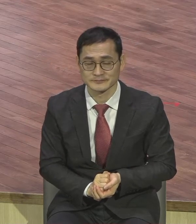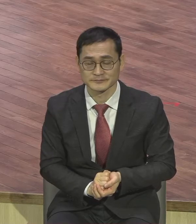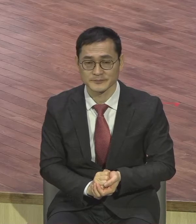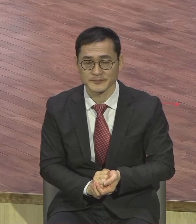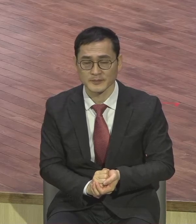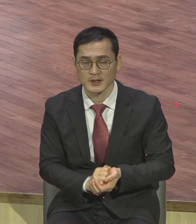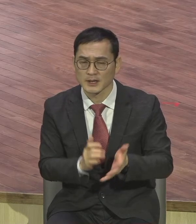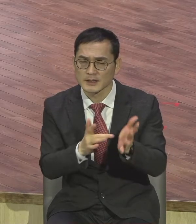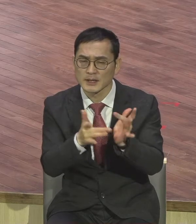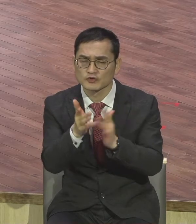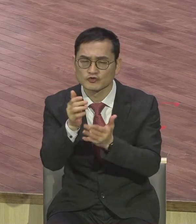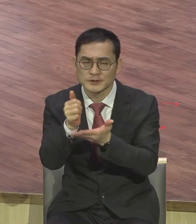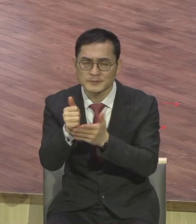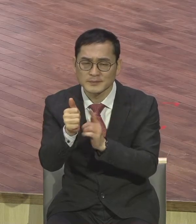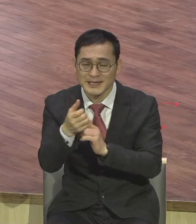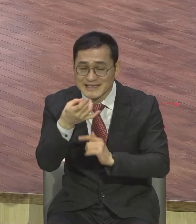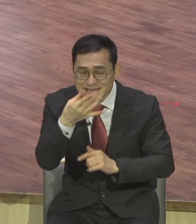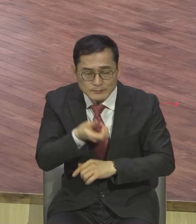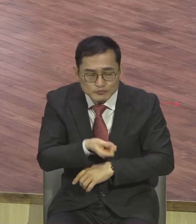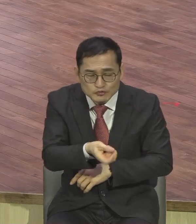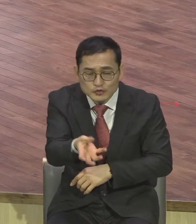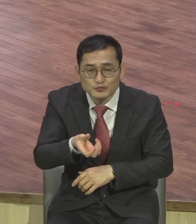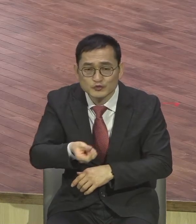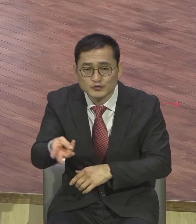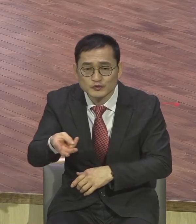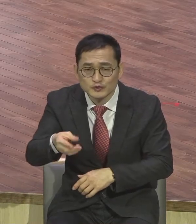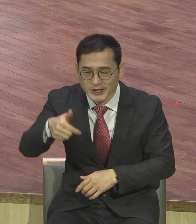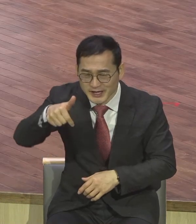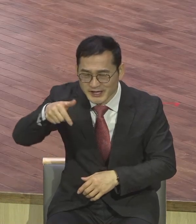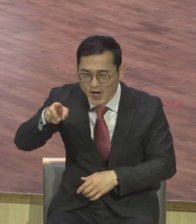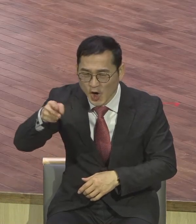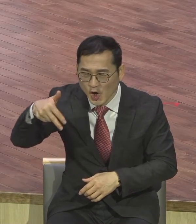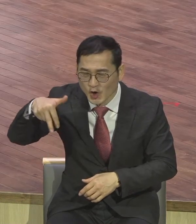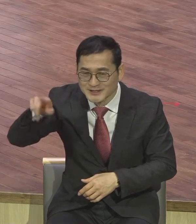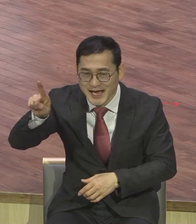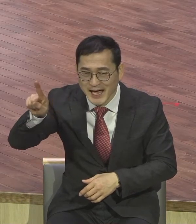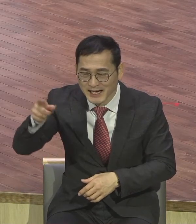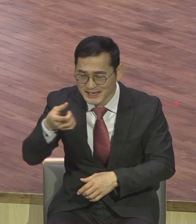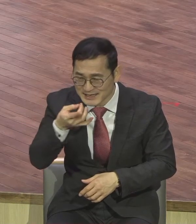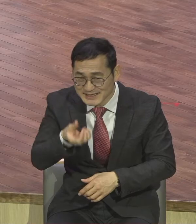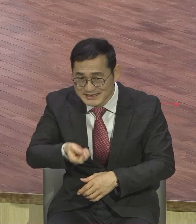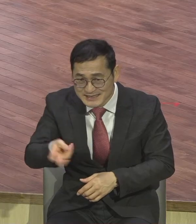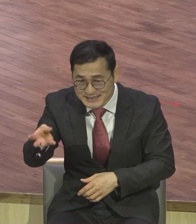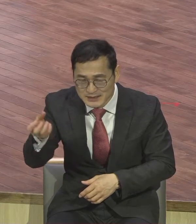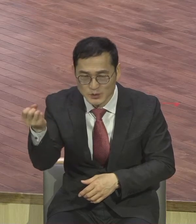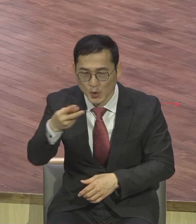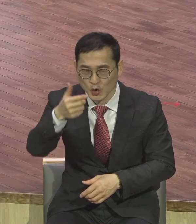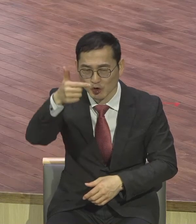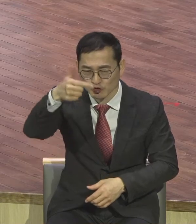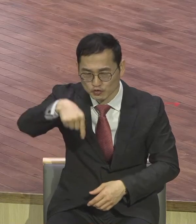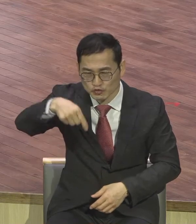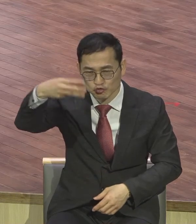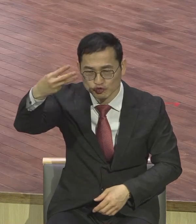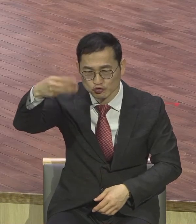십불은을 비유 게사시 비유 누룩 비유 가라지 비유 보하비유